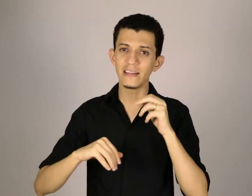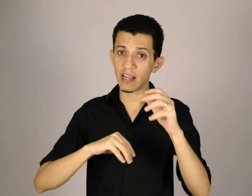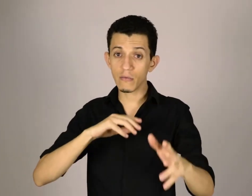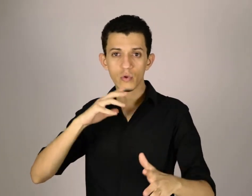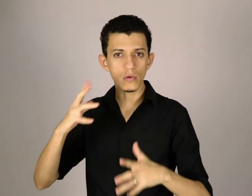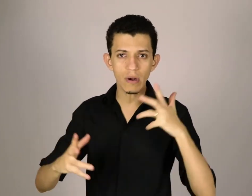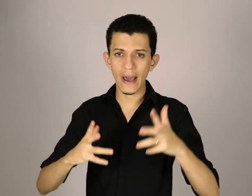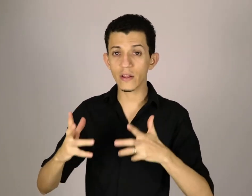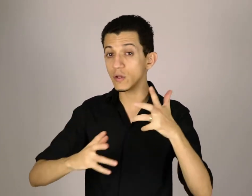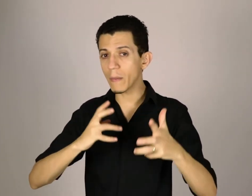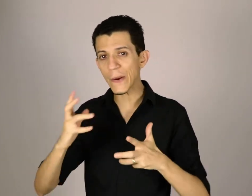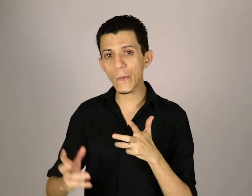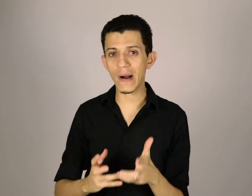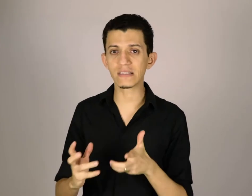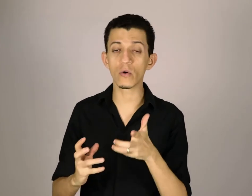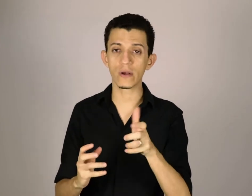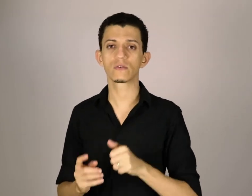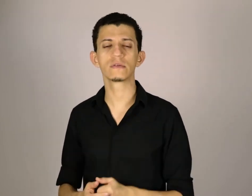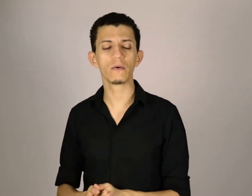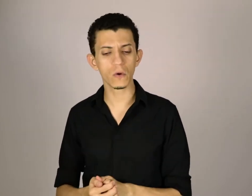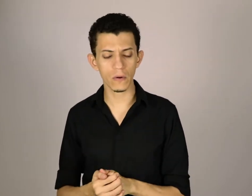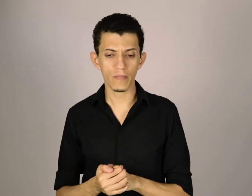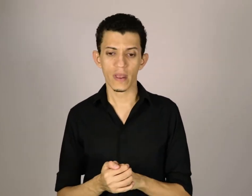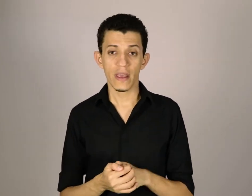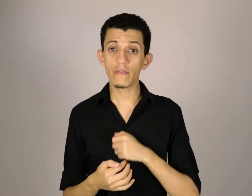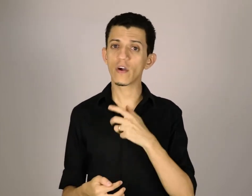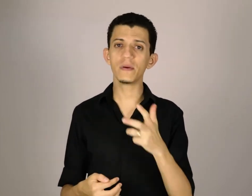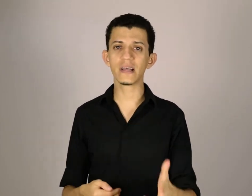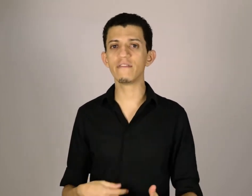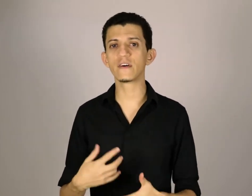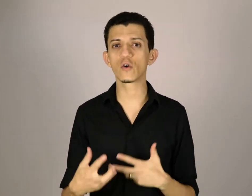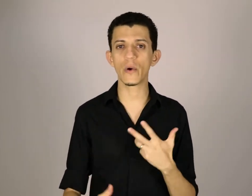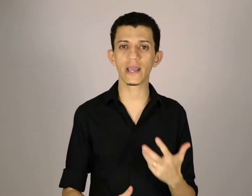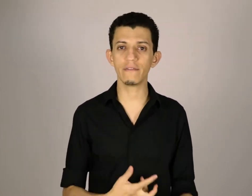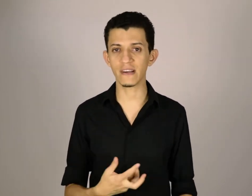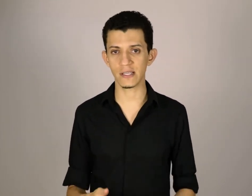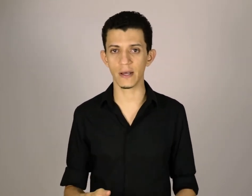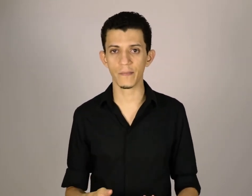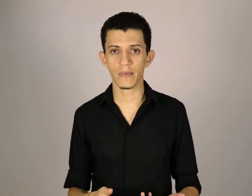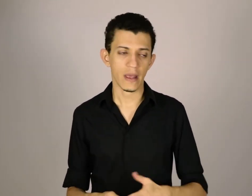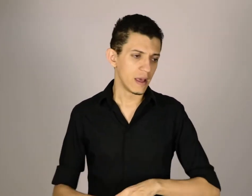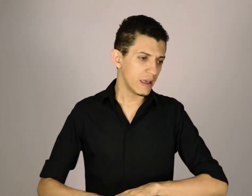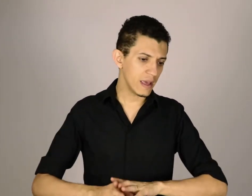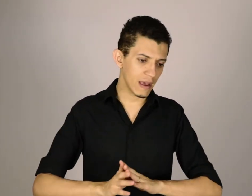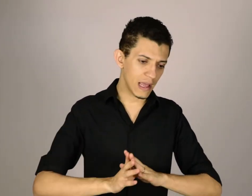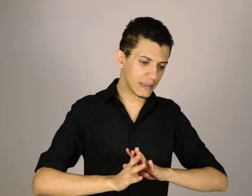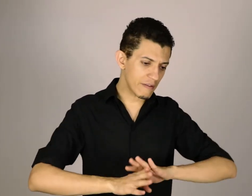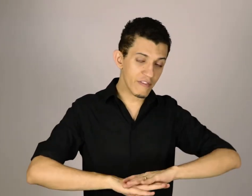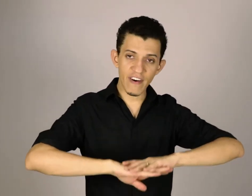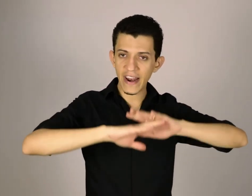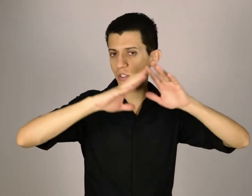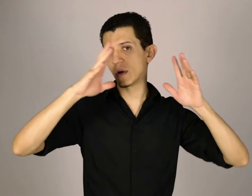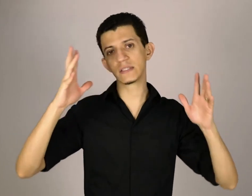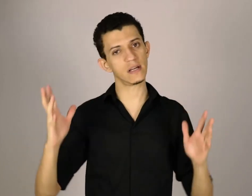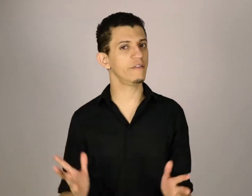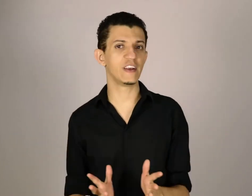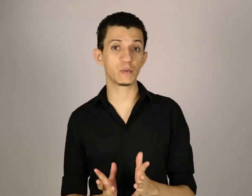tem todo um carinho, toda uma preocupação com esse conteúdo, e eu fiquei observando como é que ele fazia, e ele teve várias coisas que ele fez para